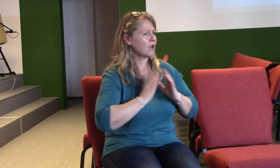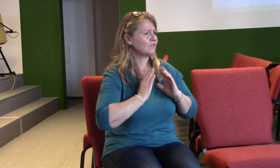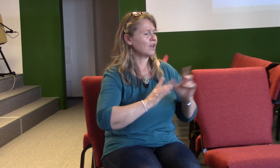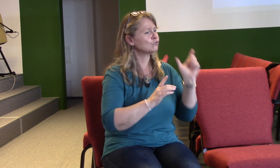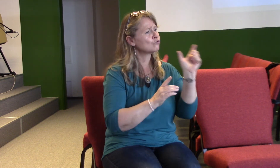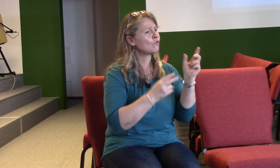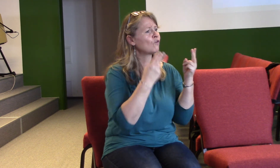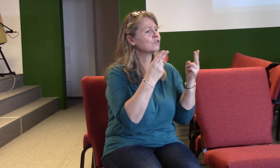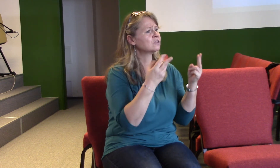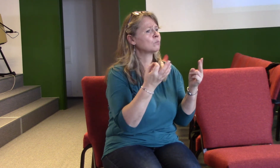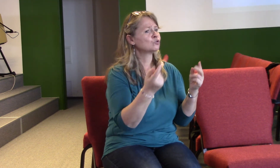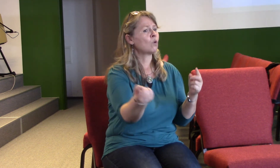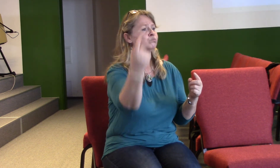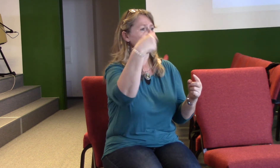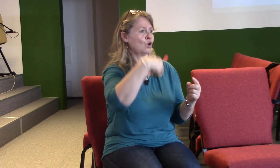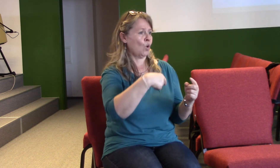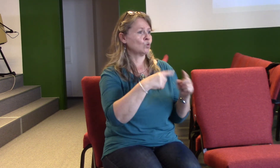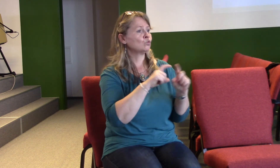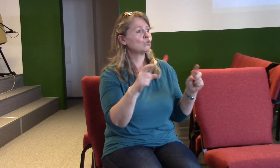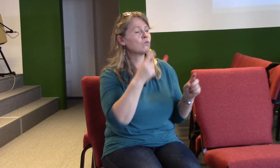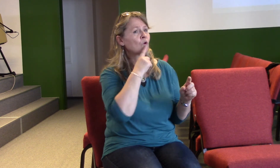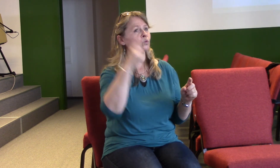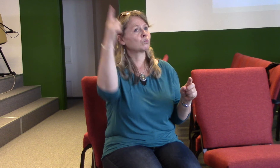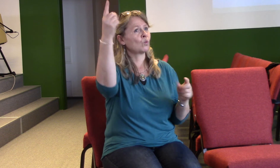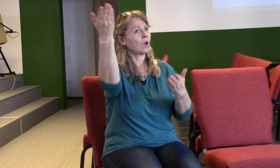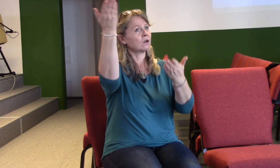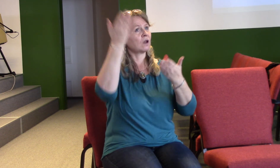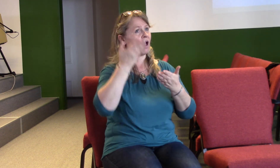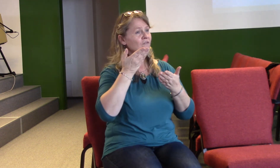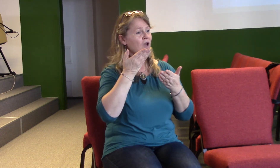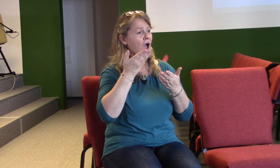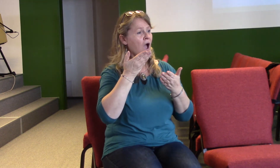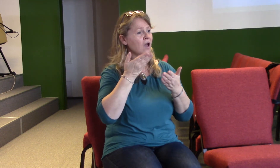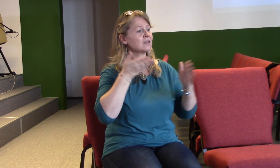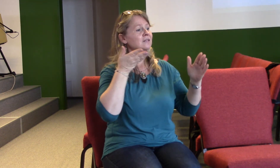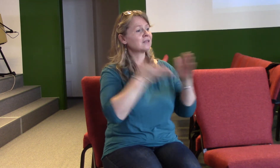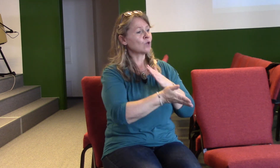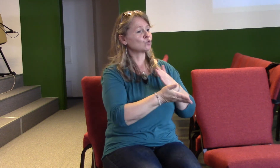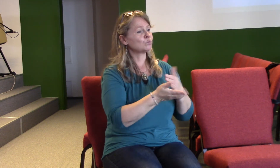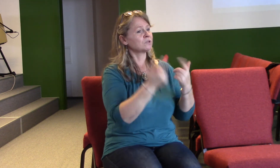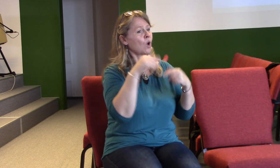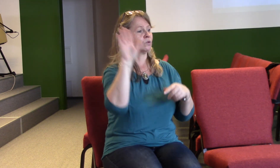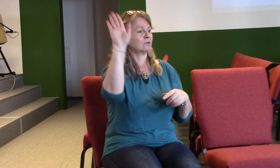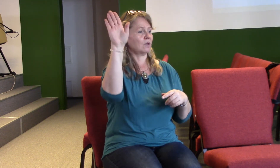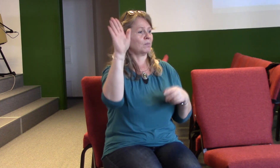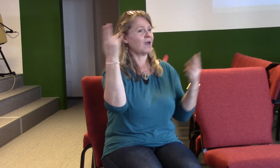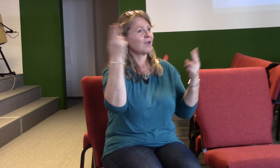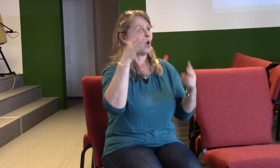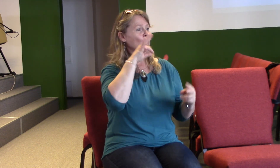že Pán Bůh poslal sem k nám na zem v Belvyslance svého syna, aby vlastně nám představil sám